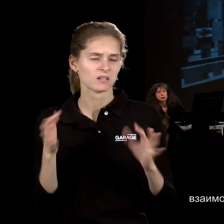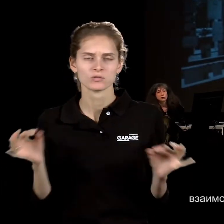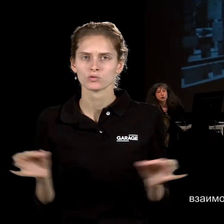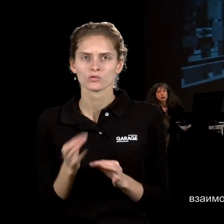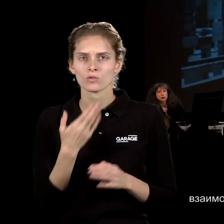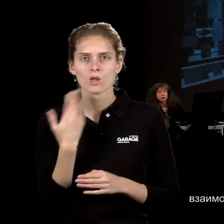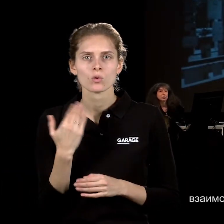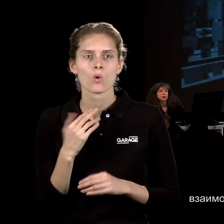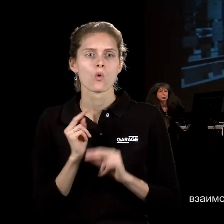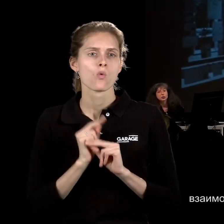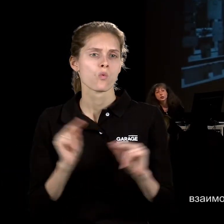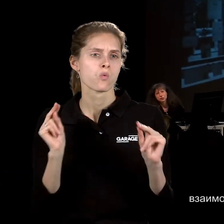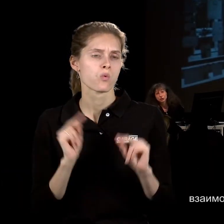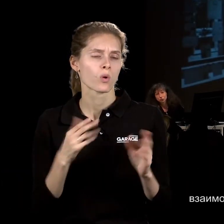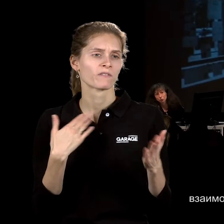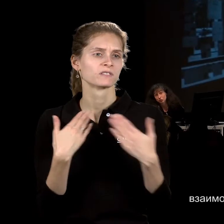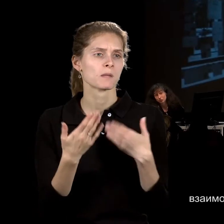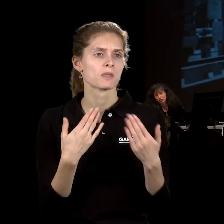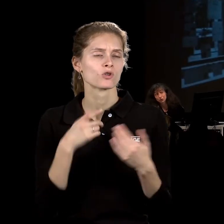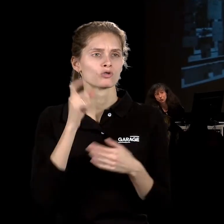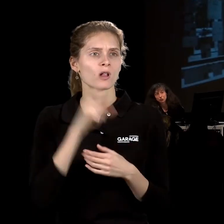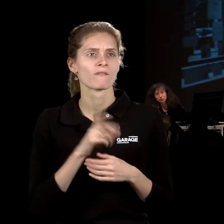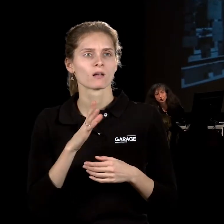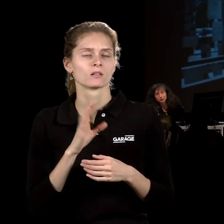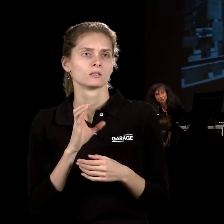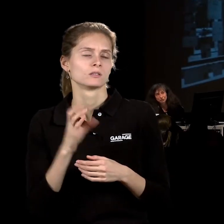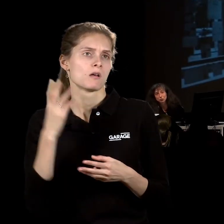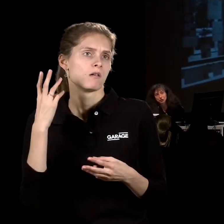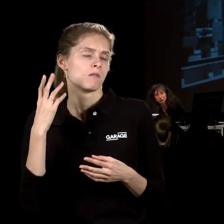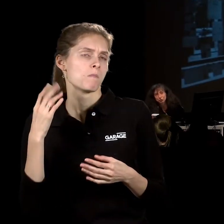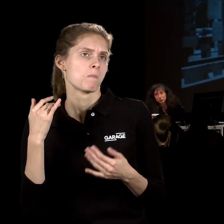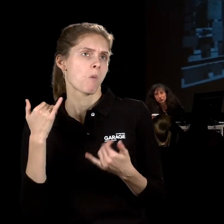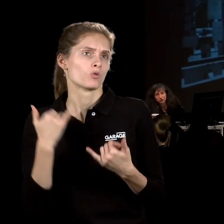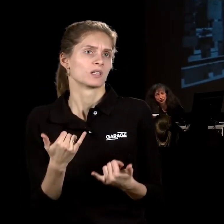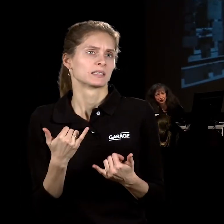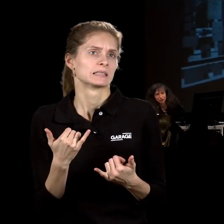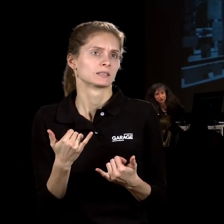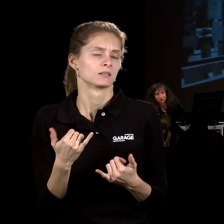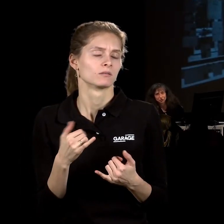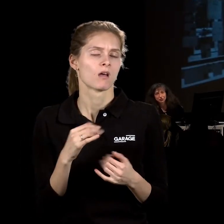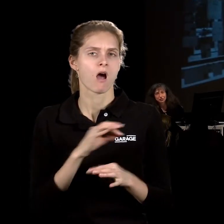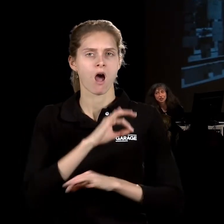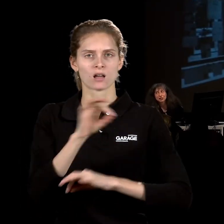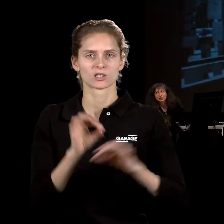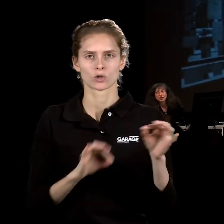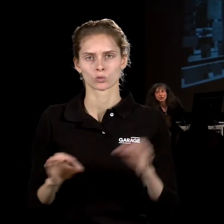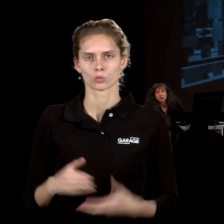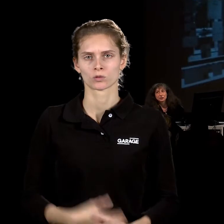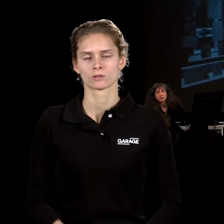о взаимоотношениях человека с модернистской архитектурой. Если кто не видел, очень советую посмотреть таких, достаточно